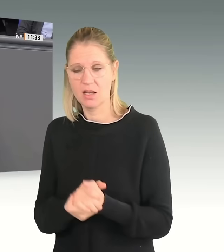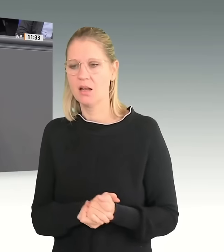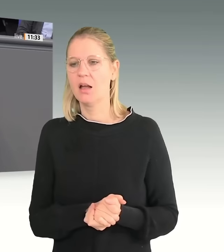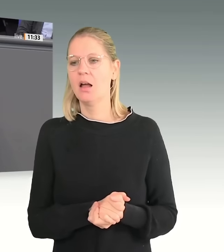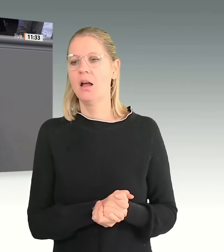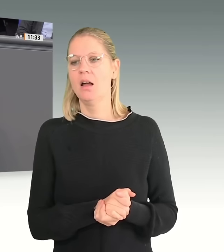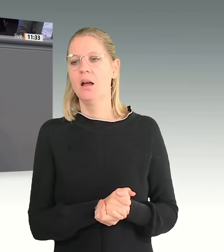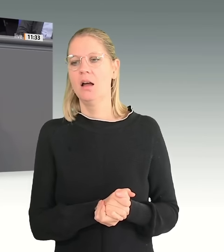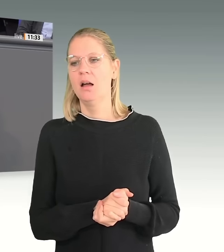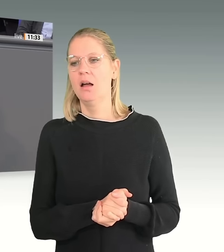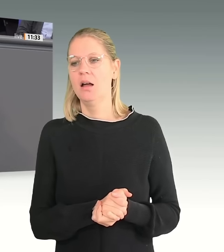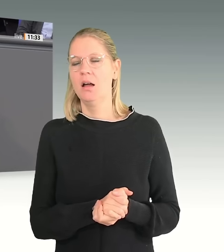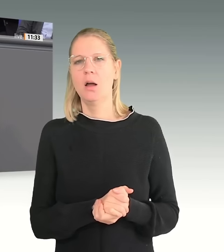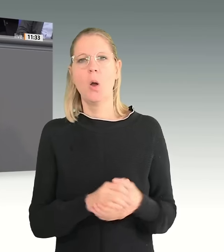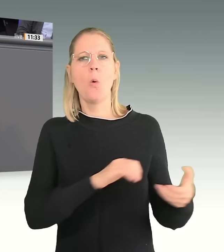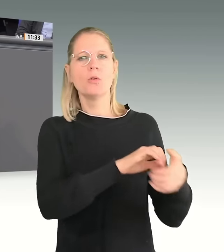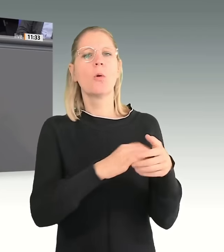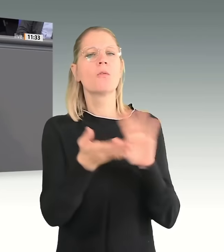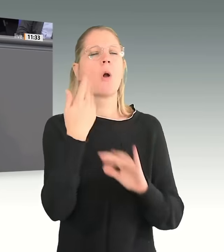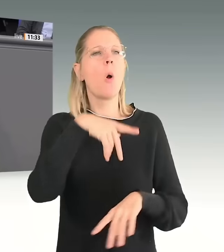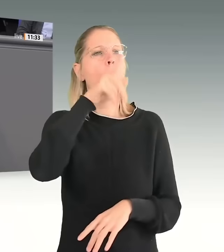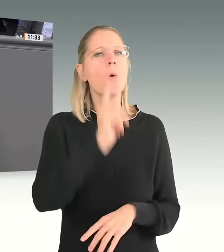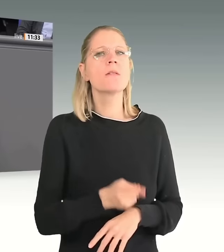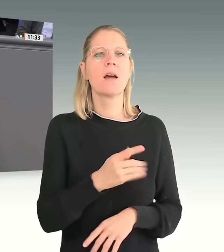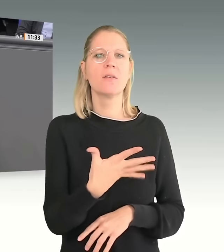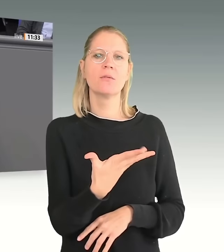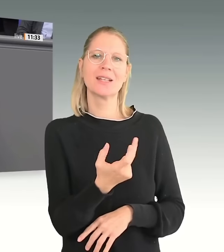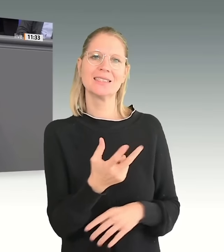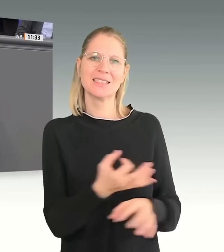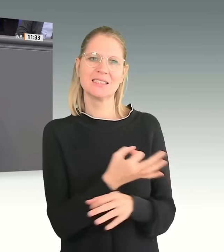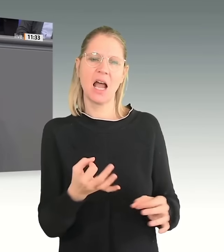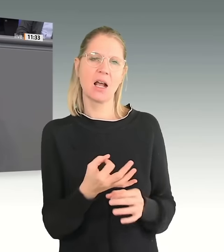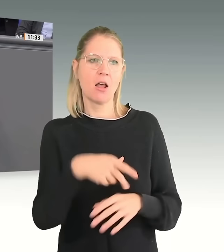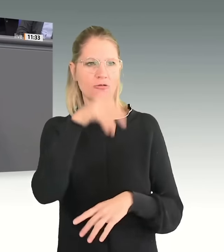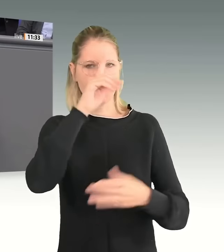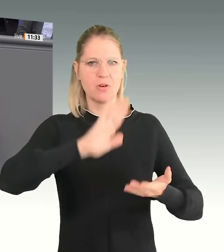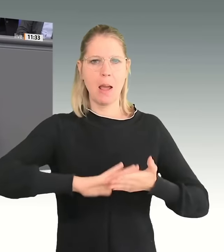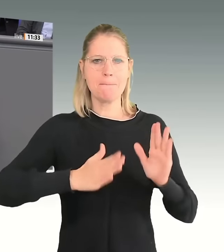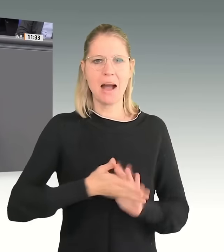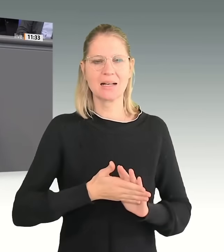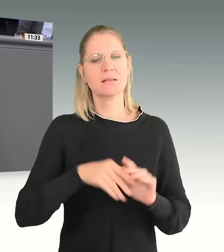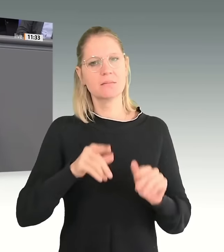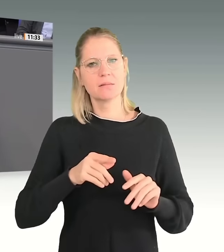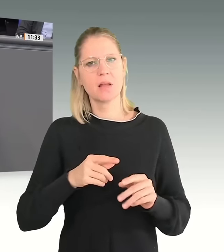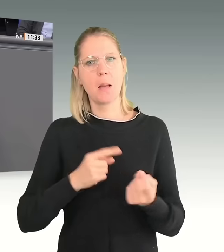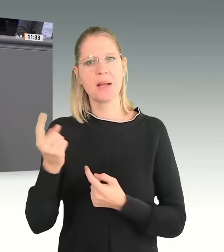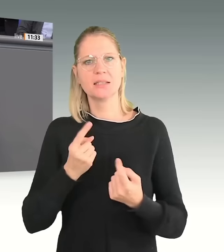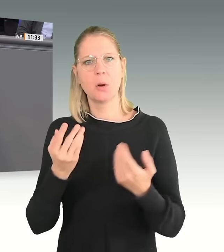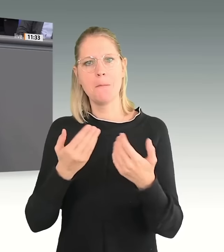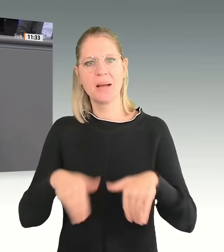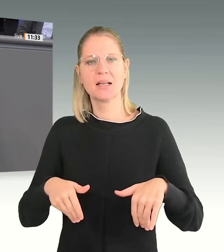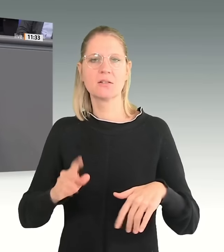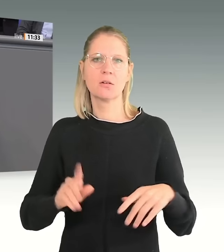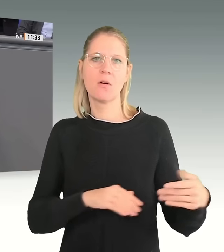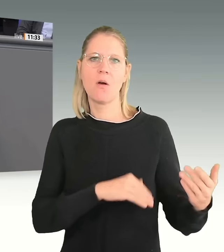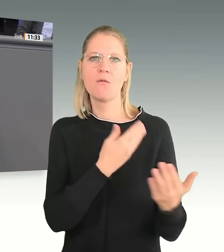135 Tagen einen Deutschlandpakt zur Begrenzung der Migration vorgeschlagen. Vor